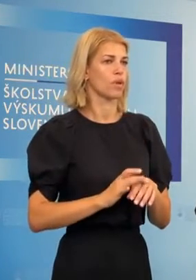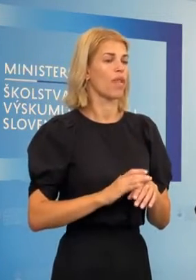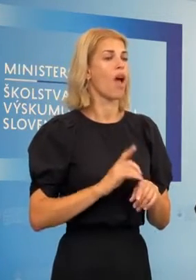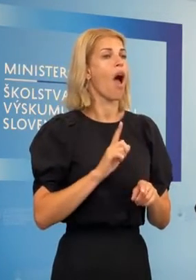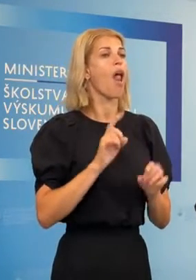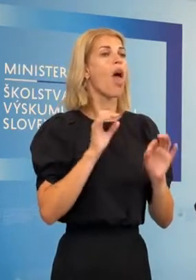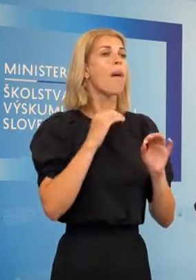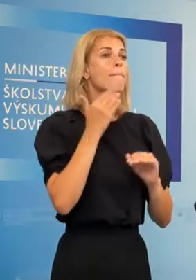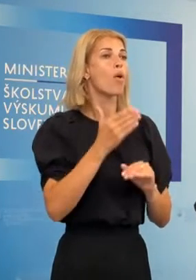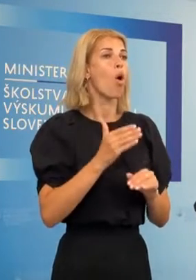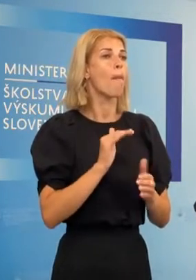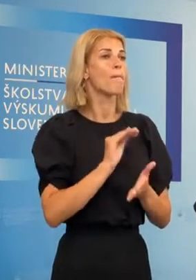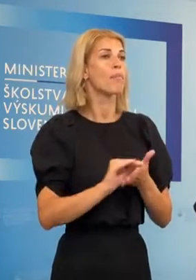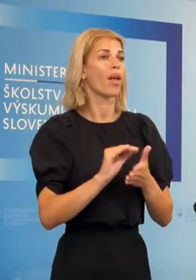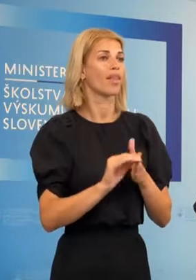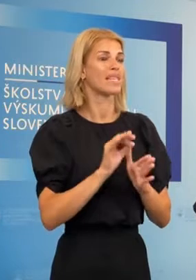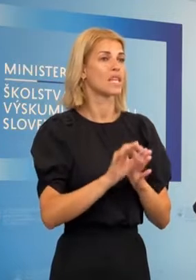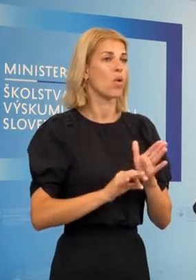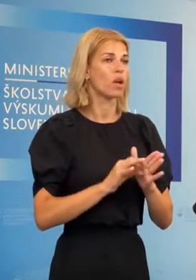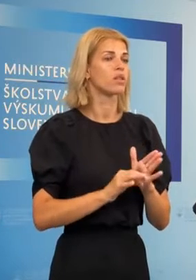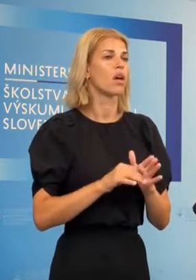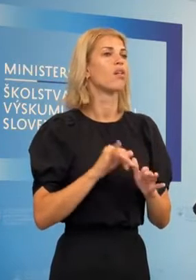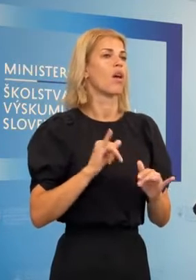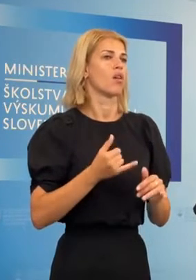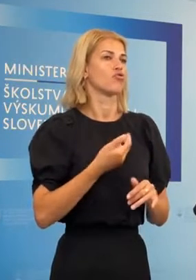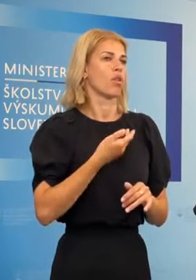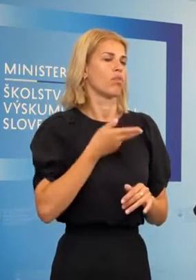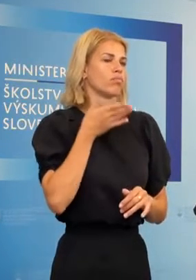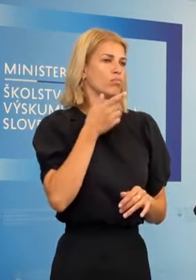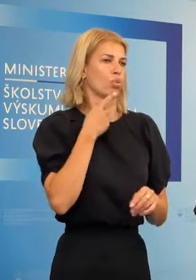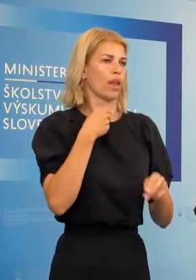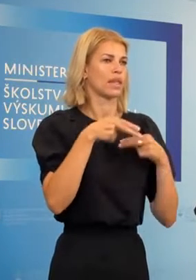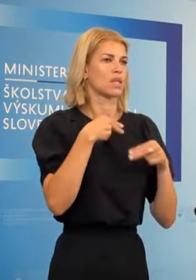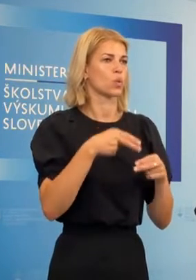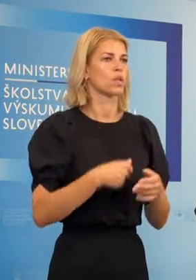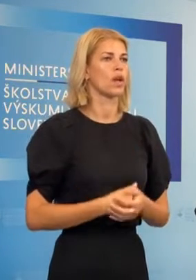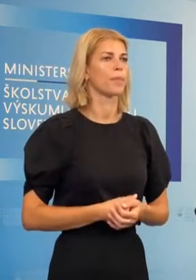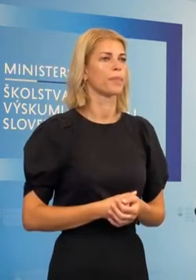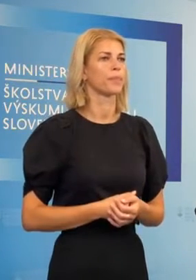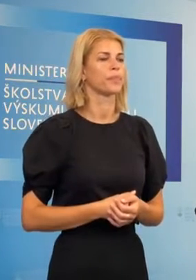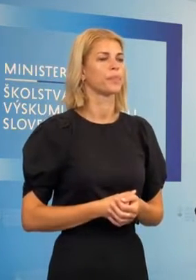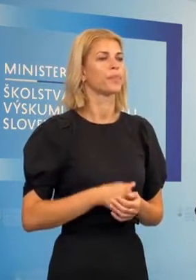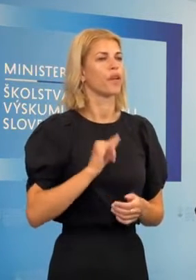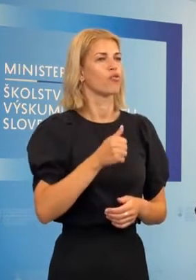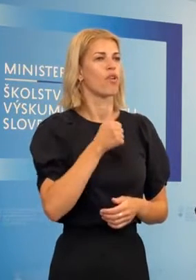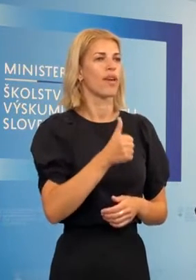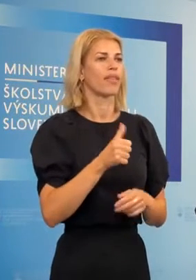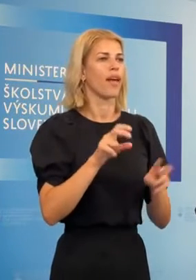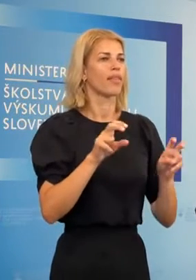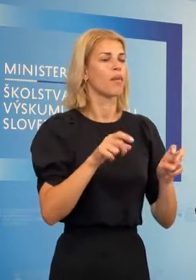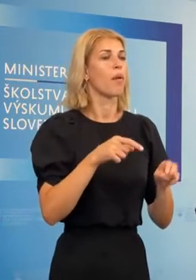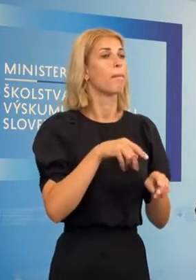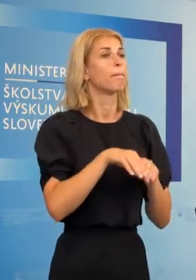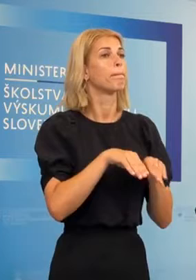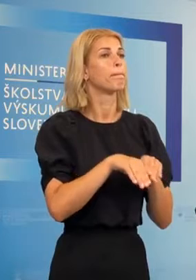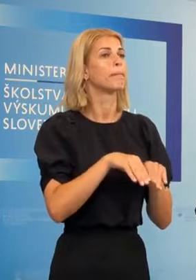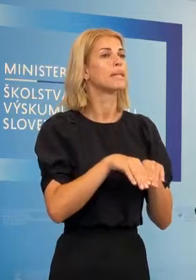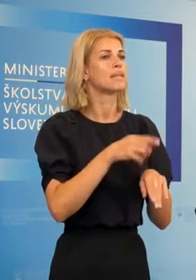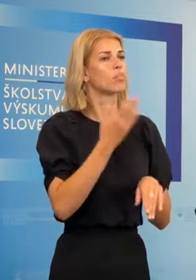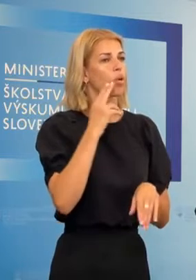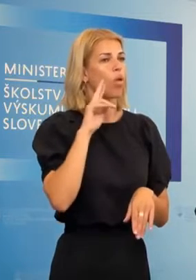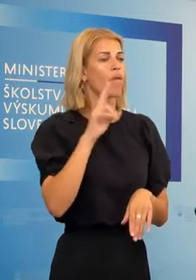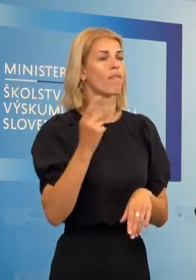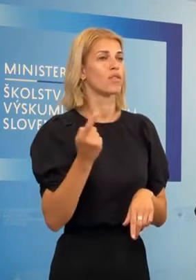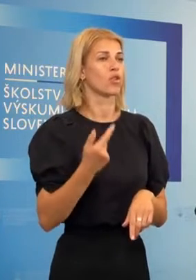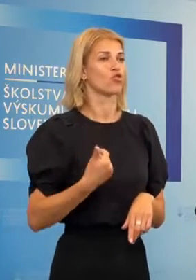mimoriadnej situácii, tak tam to bude musieť ešte podliehať diskusy. Ešte jedna téma. Minister sľuboval, že vysoké